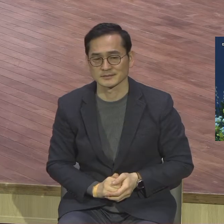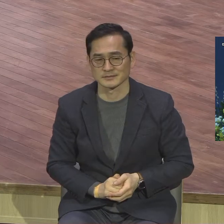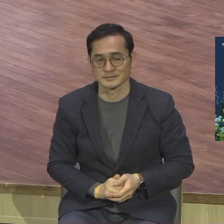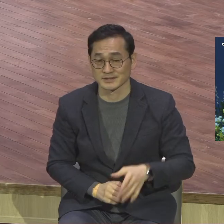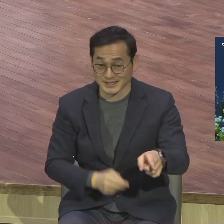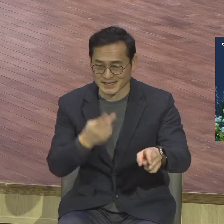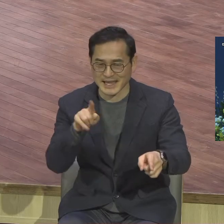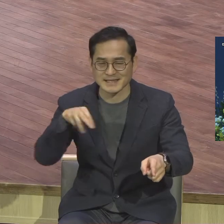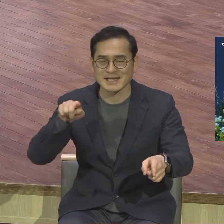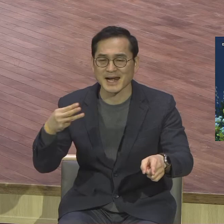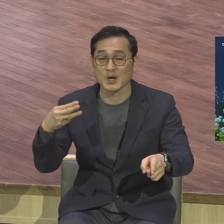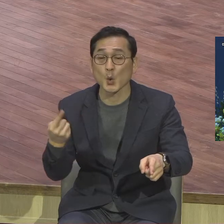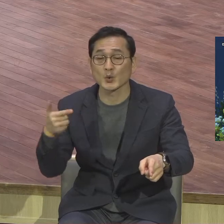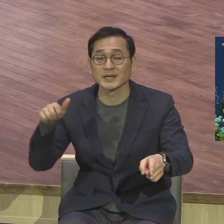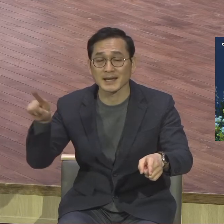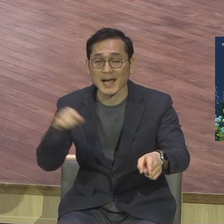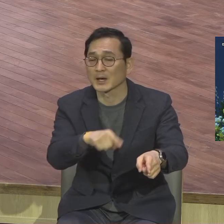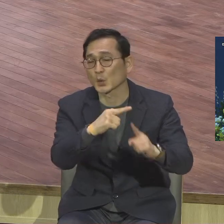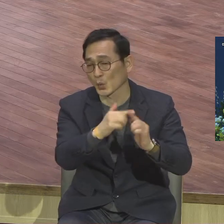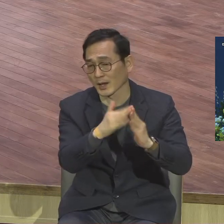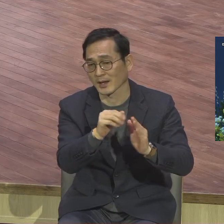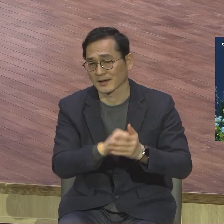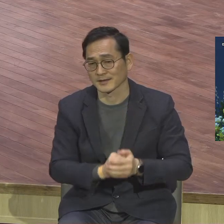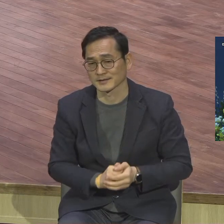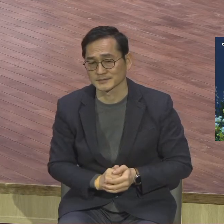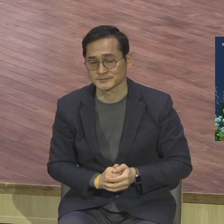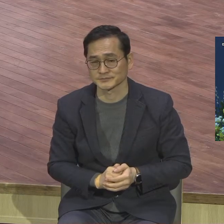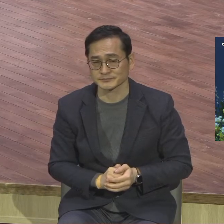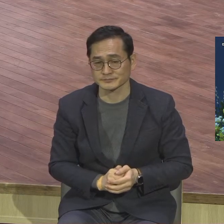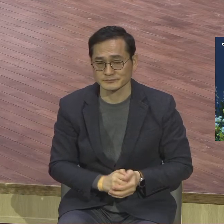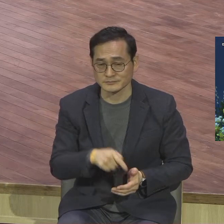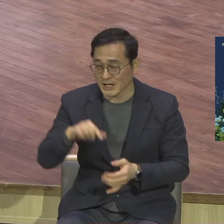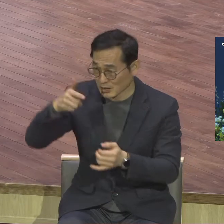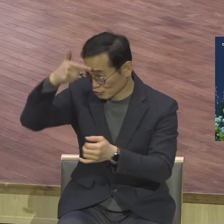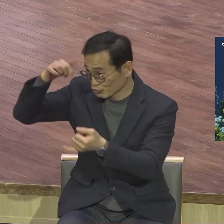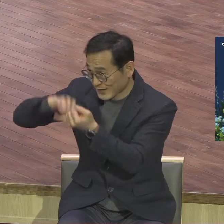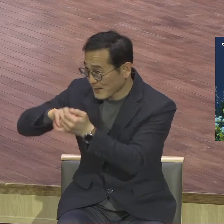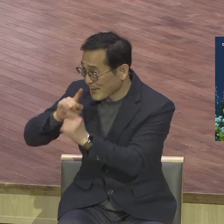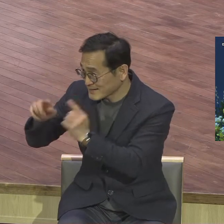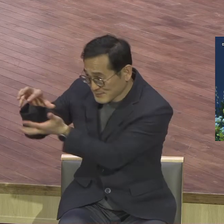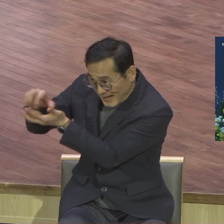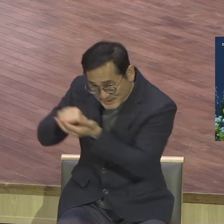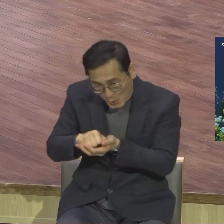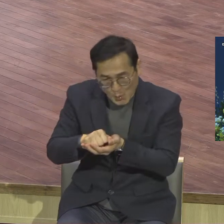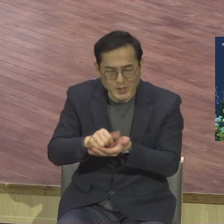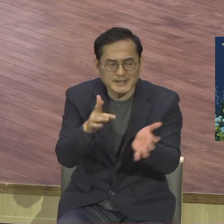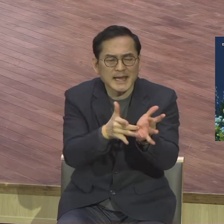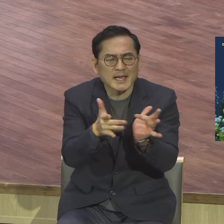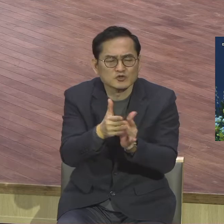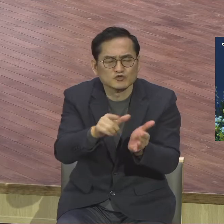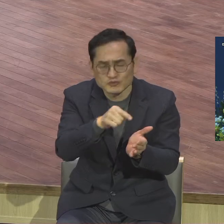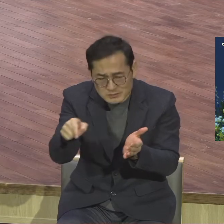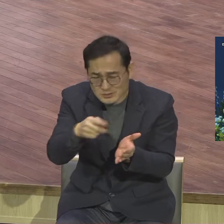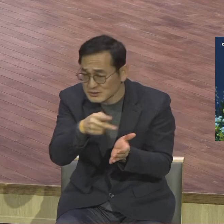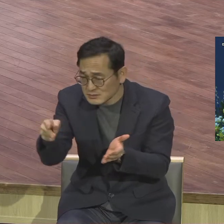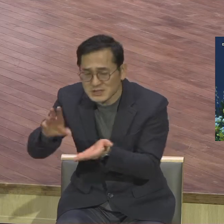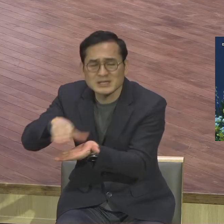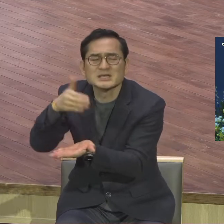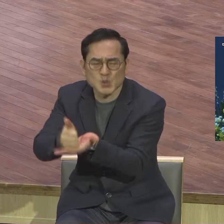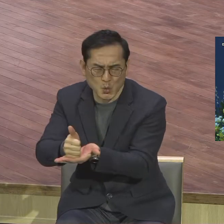이들을 목상하는 구향 말씀을 가지고 예수가 그리스도 되심을 계속 만나는